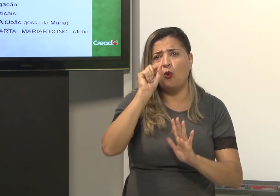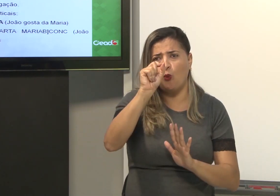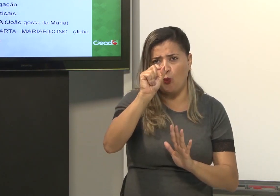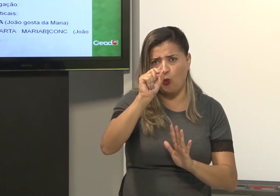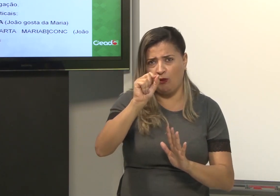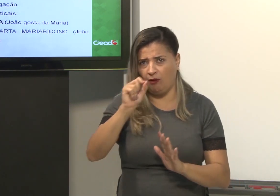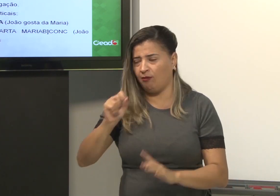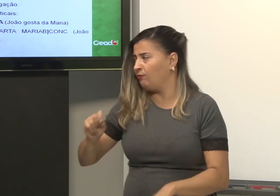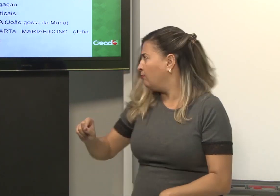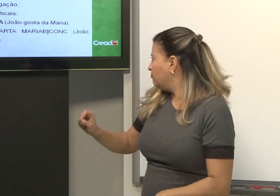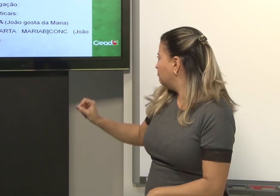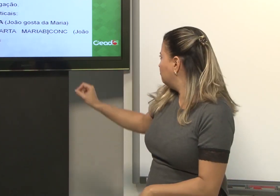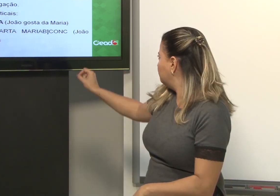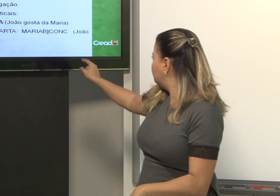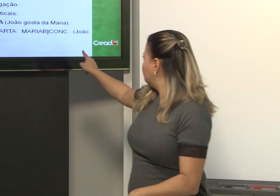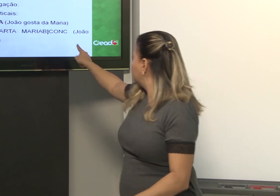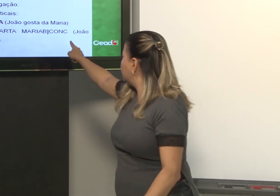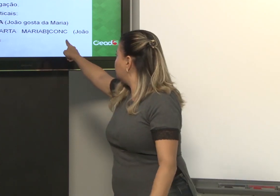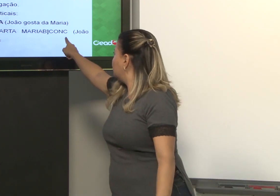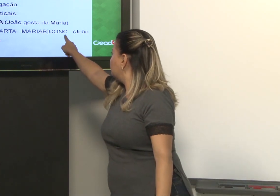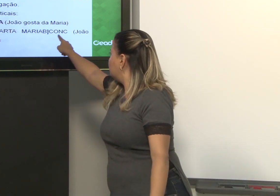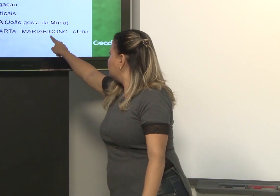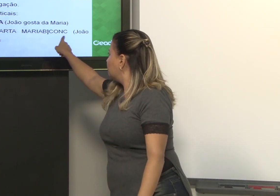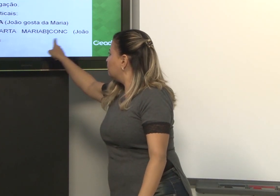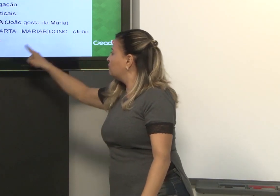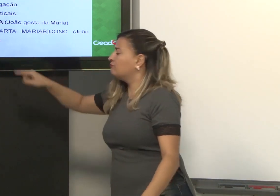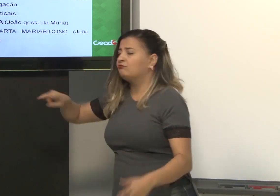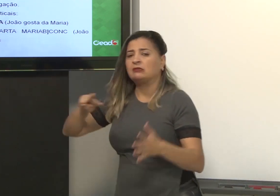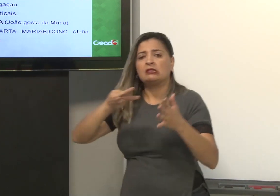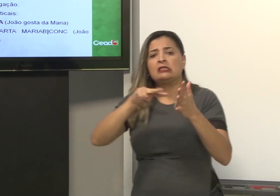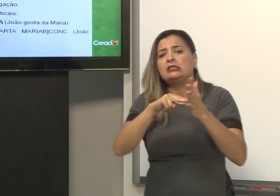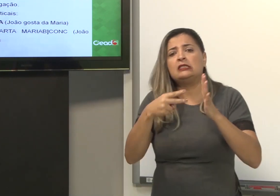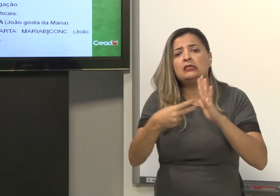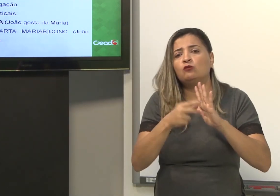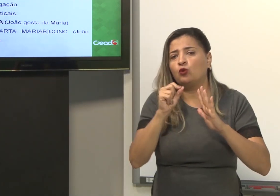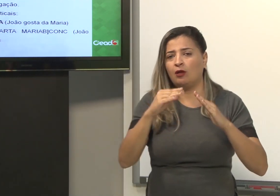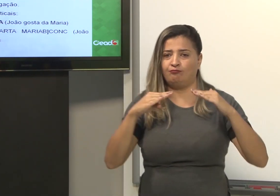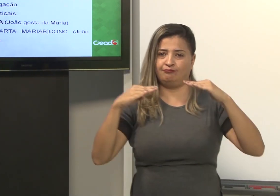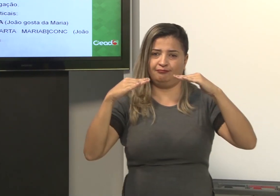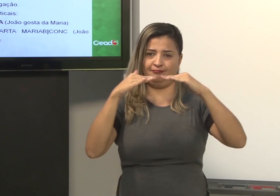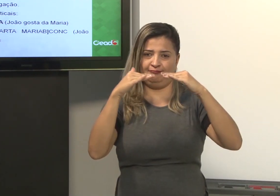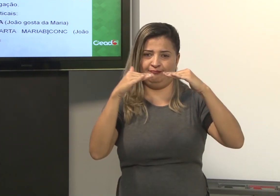C-O-N-C. Observe aqui no slide. Qual o significado dessa sigla?